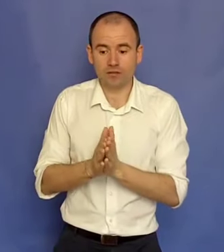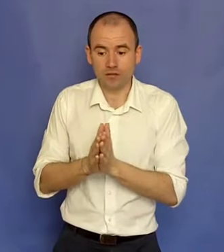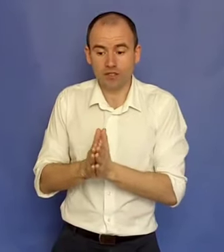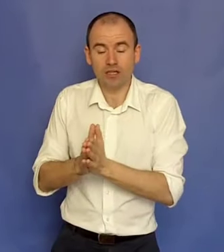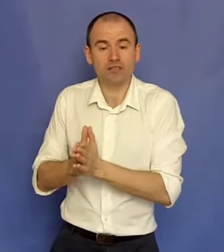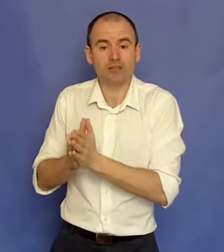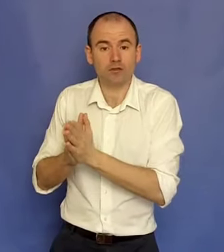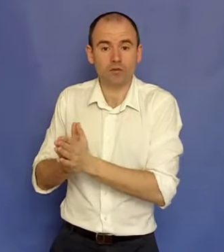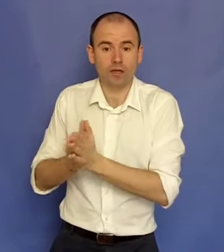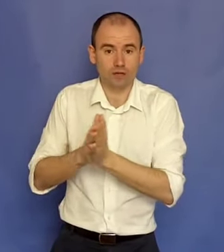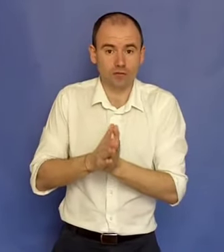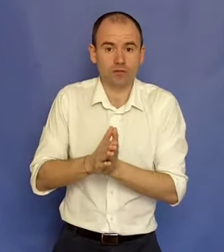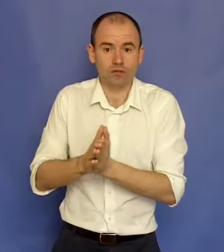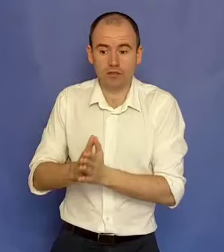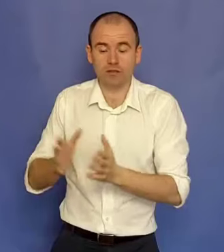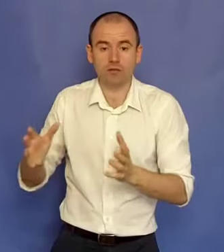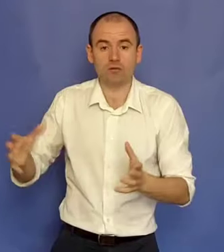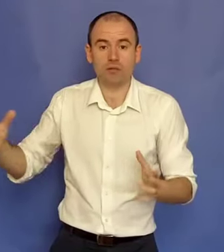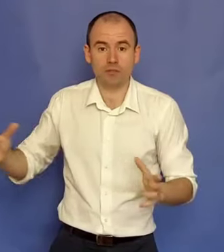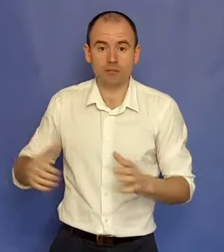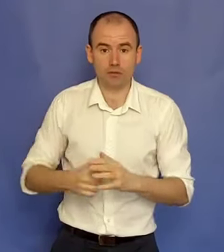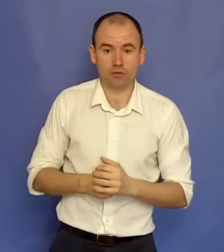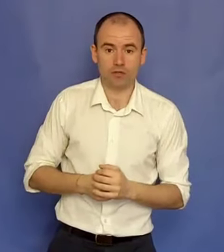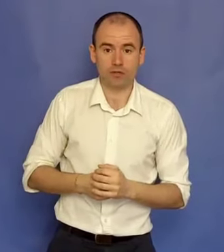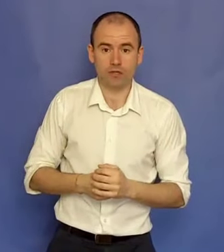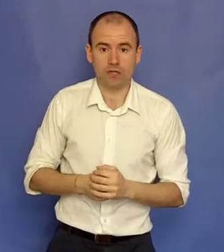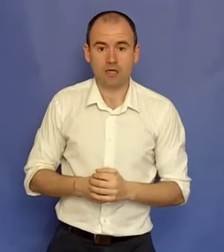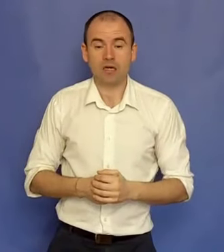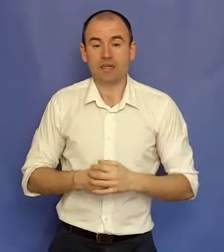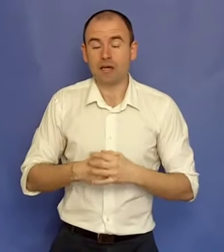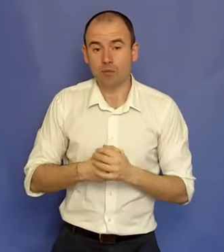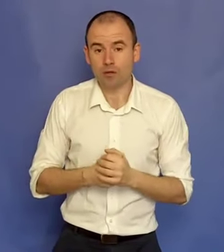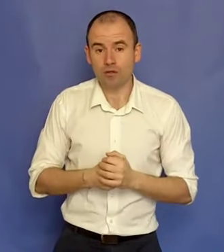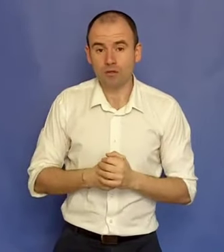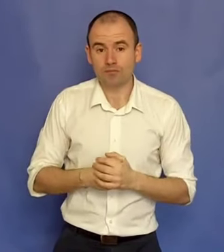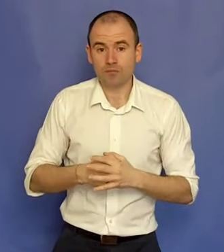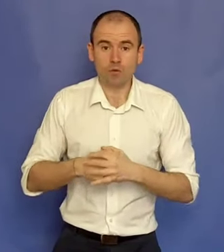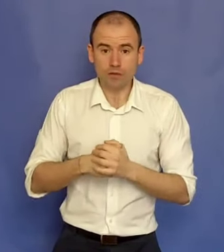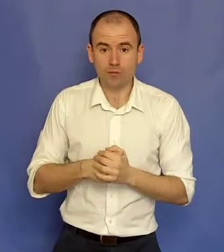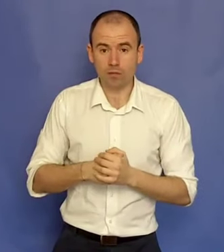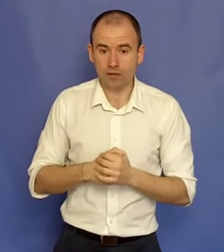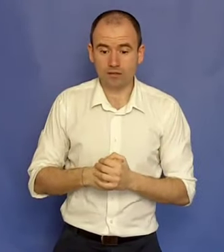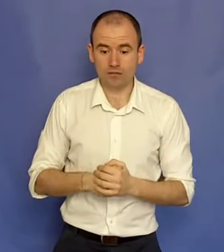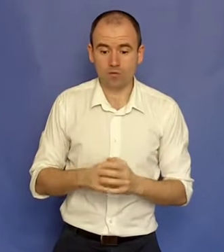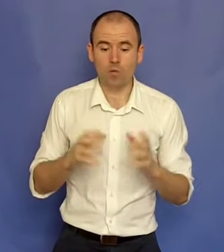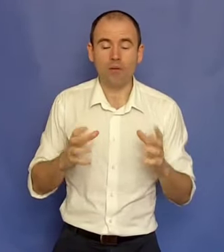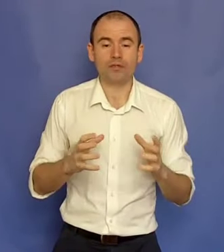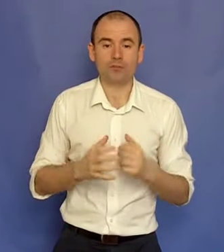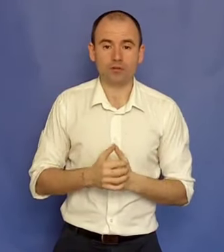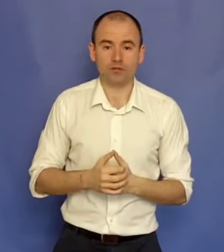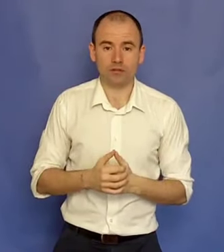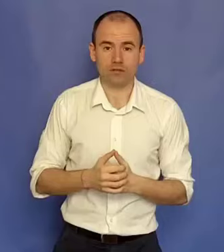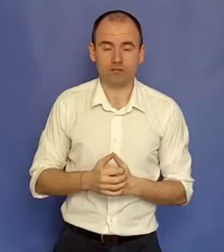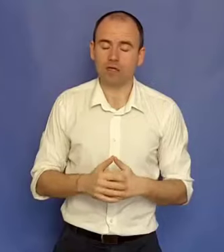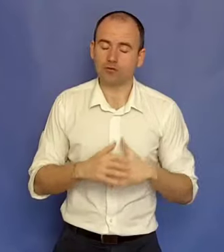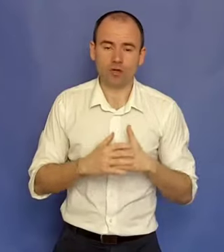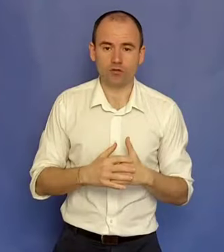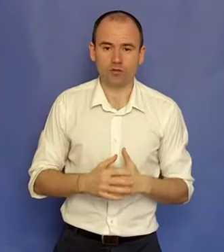să înțelegi care sunt acțiunele care făcute zilnic te duc rapid despre succes. Iar apoi, ultimul pas, oamenii potriviți, anturajul.